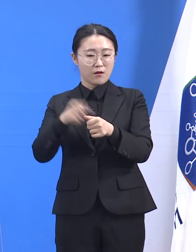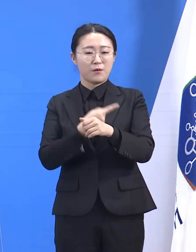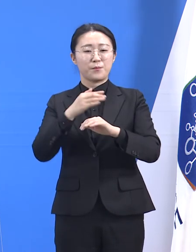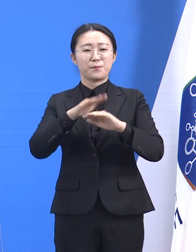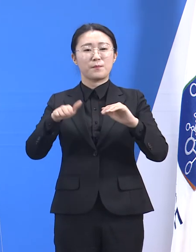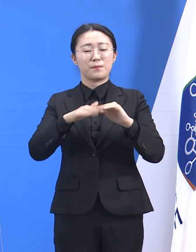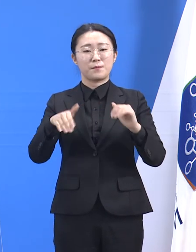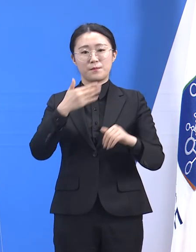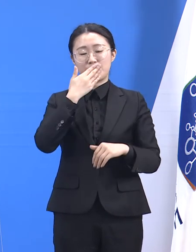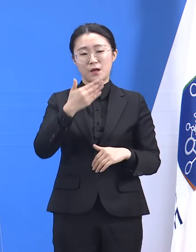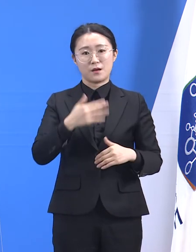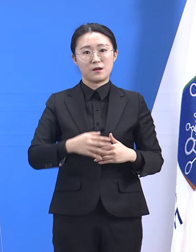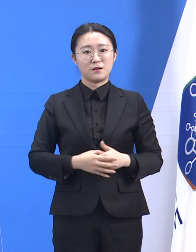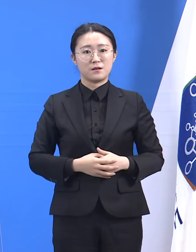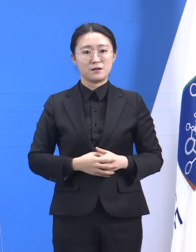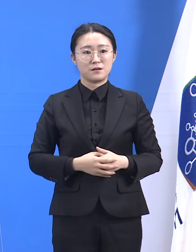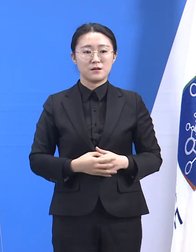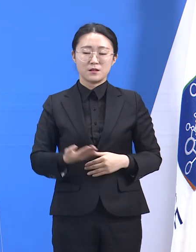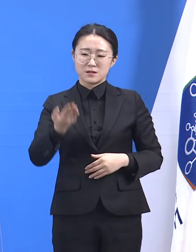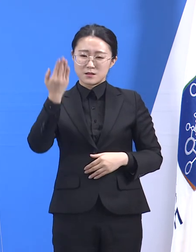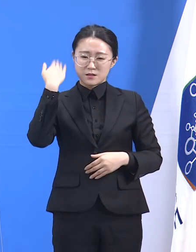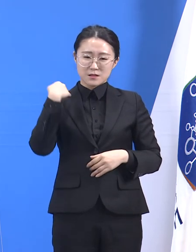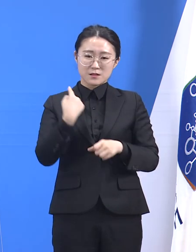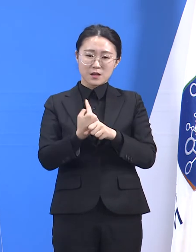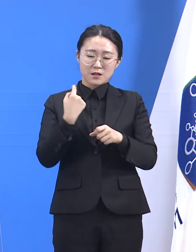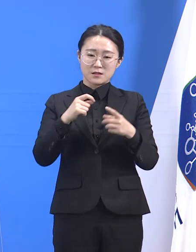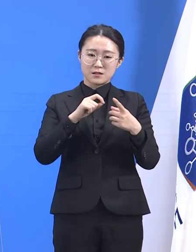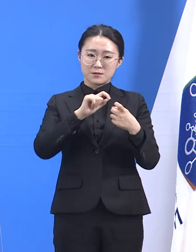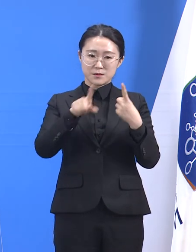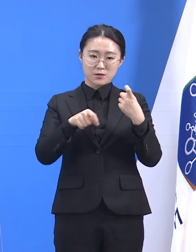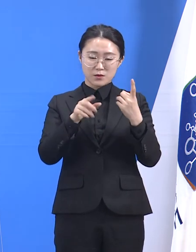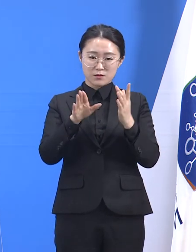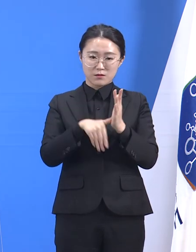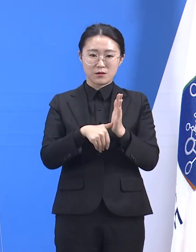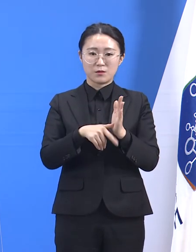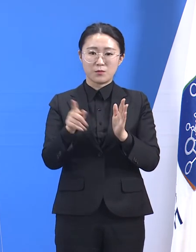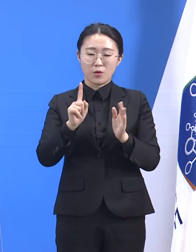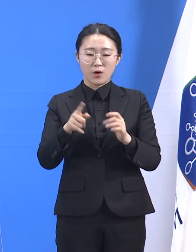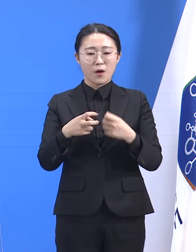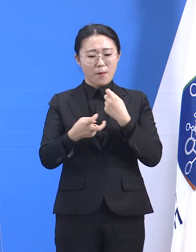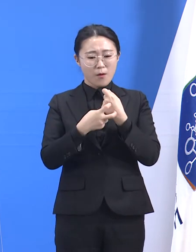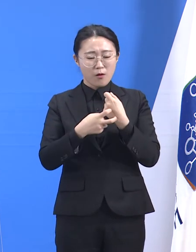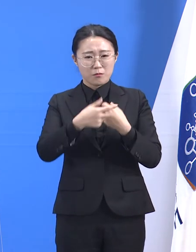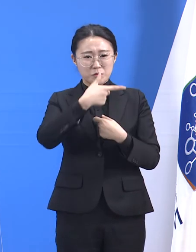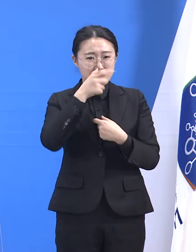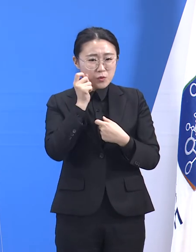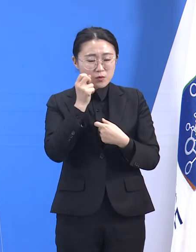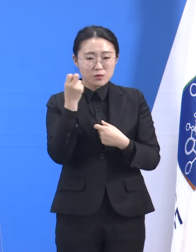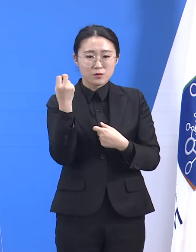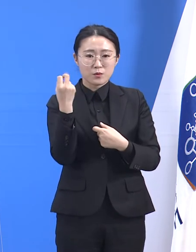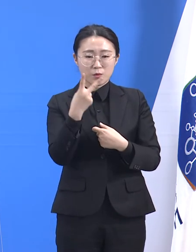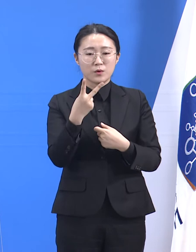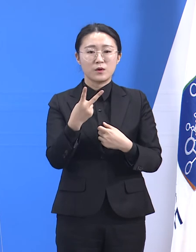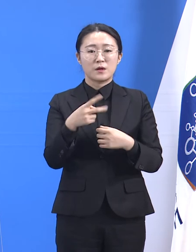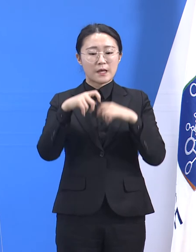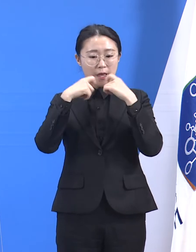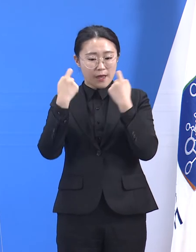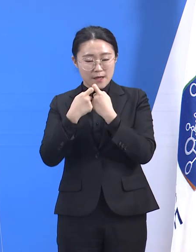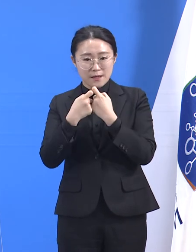의료자원 부족이라는 원인도 분명했고 민간의료기관에 참여라는 해법도 명확했습니다.